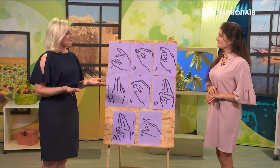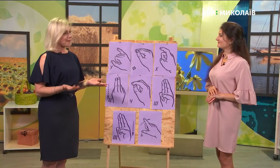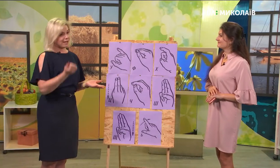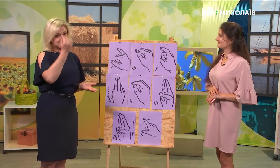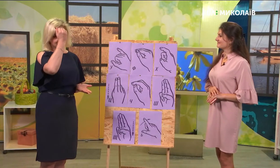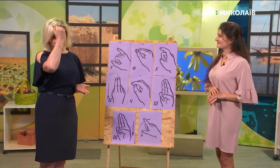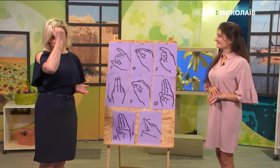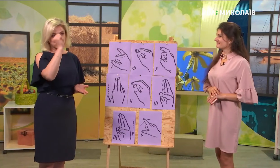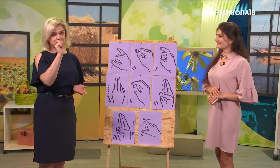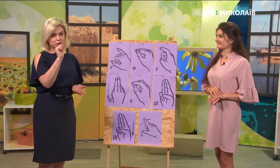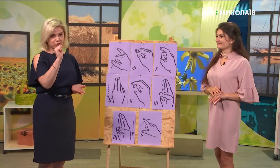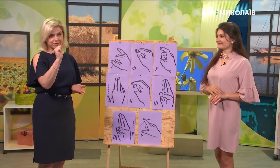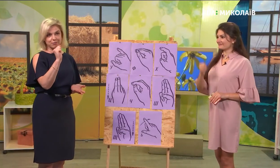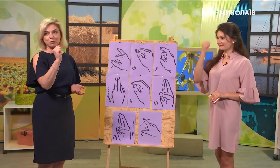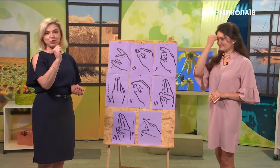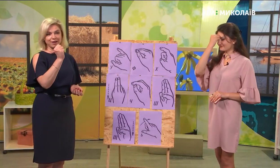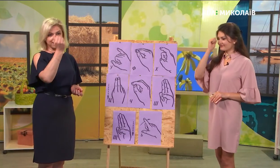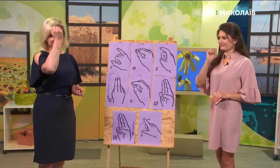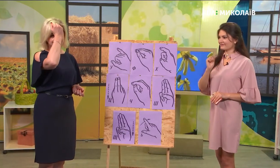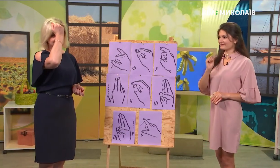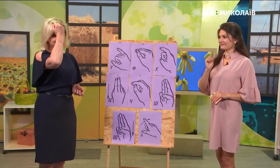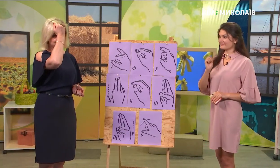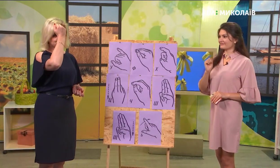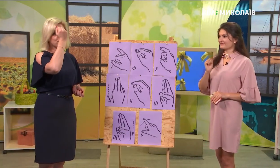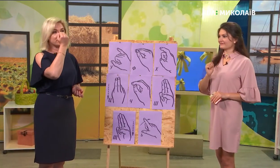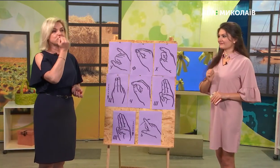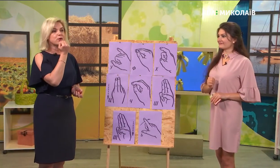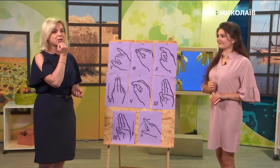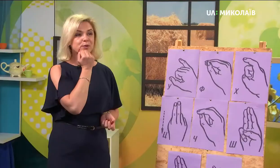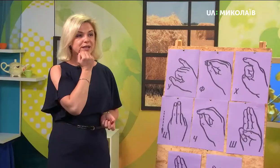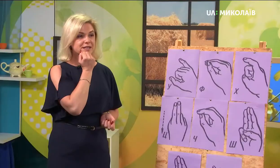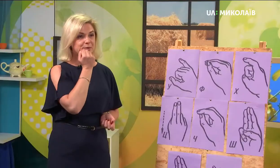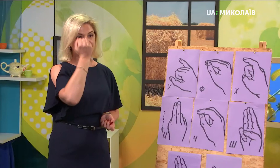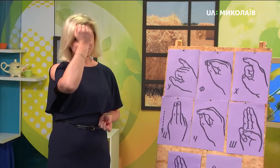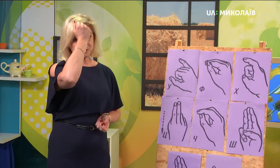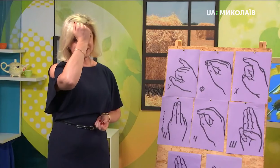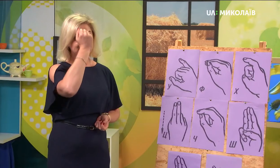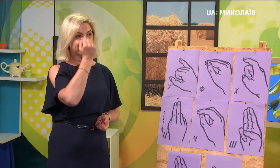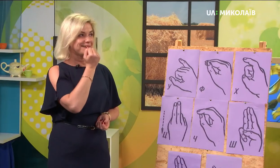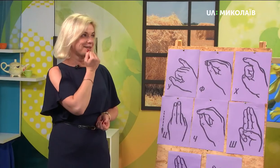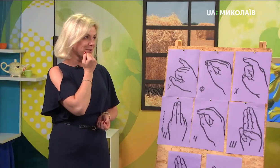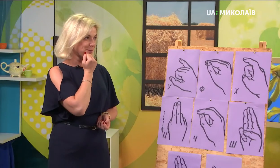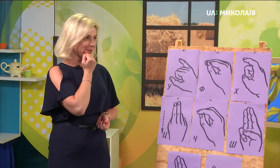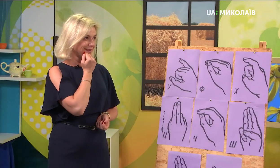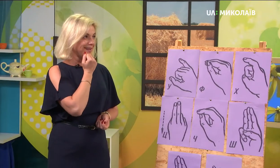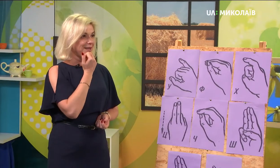«дякую» – кулачок або буква «а», і ми від лоба до підборіддя показуємо це «дякую». І